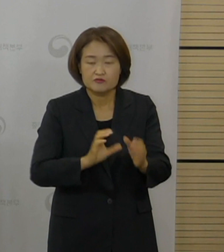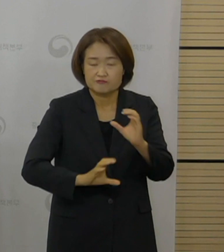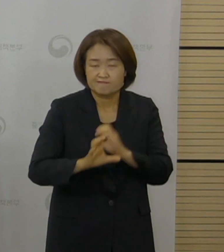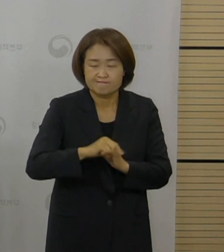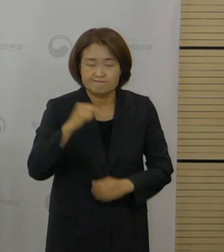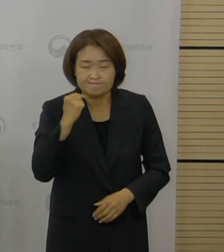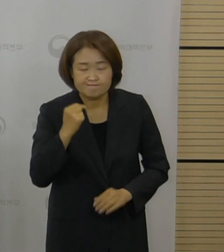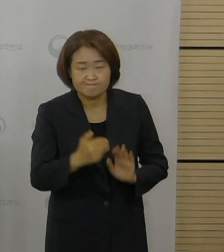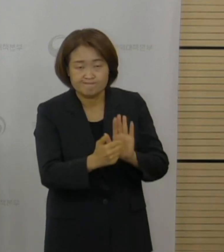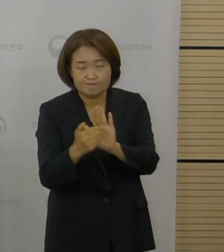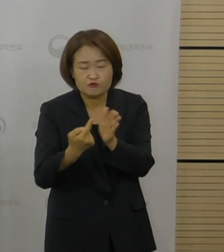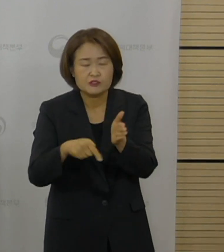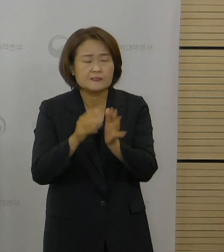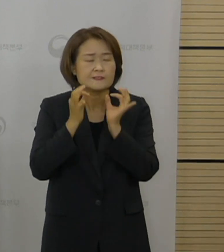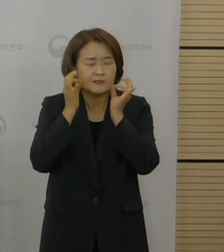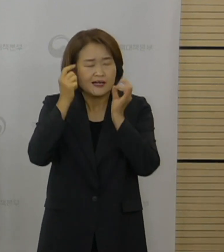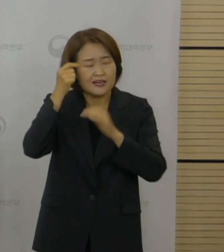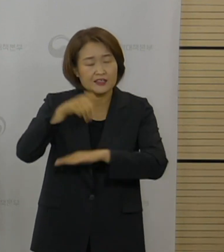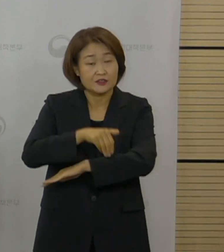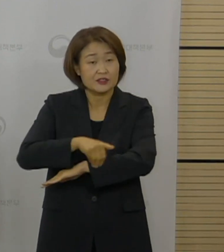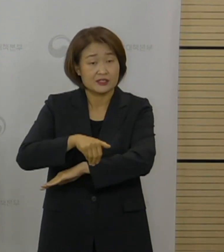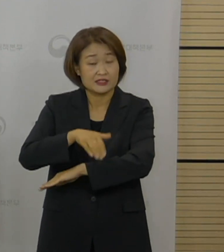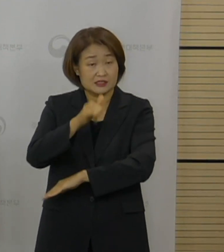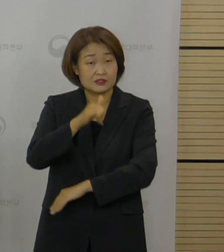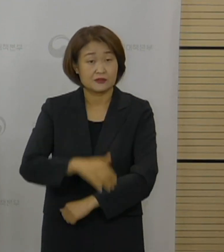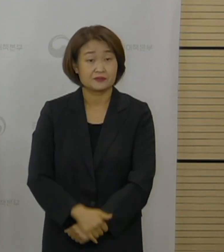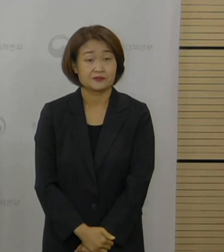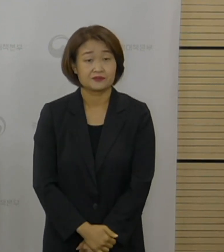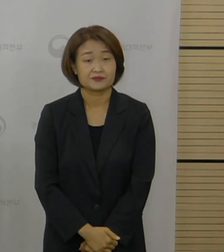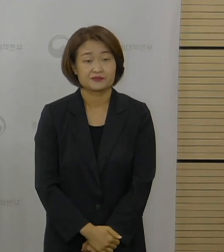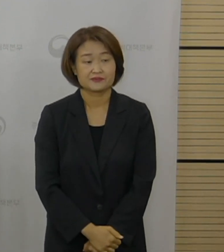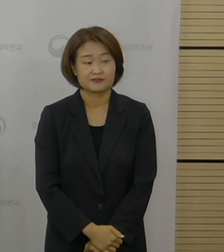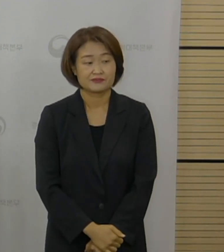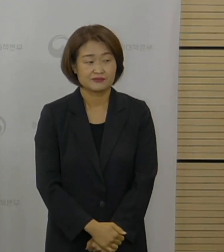있음을 그렇게 알고 있습니다. 이상입니다.